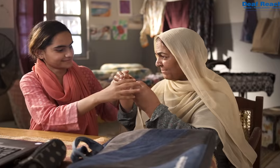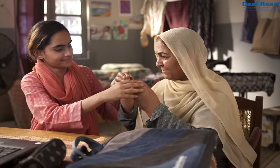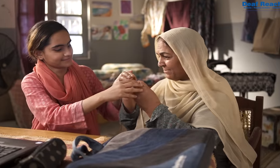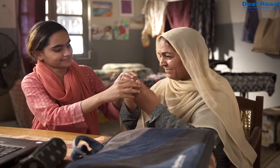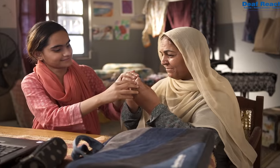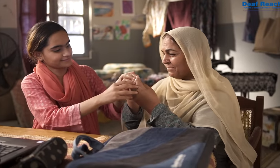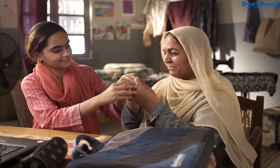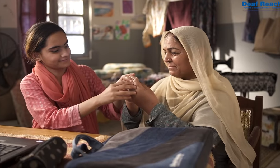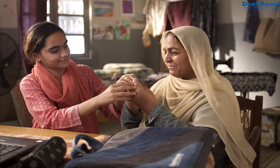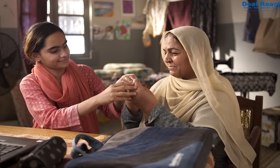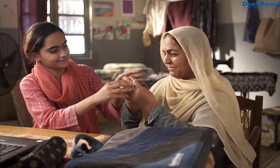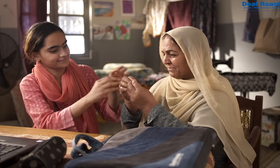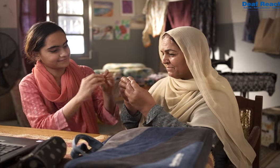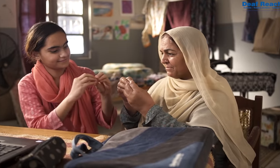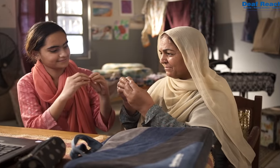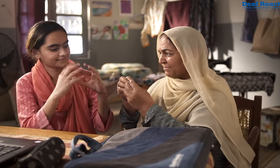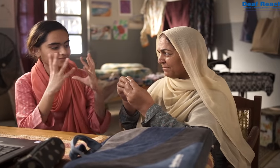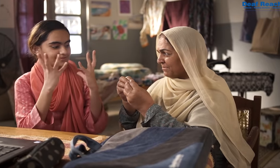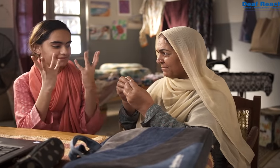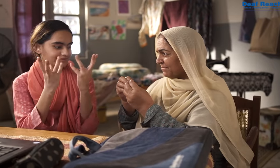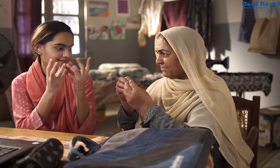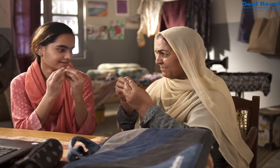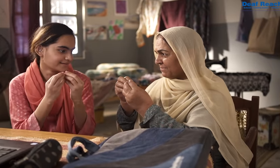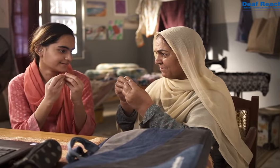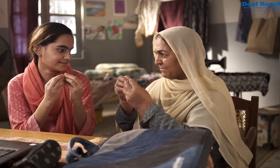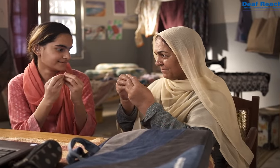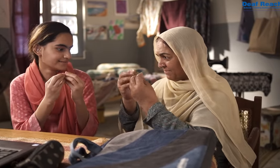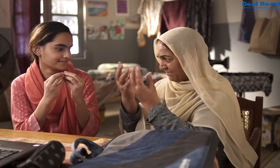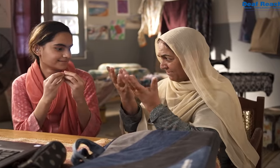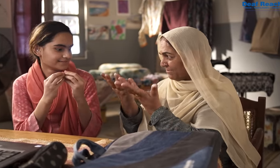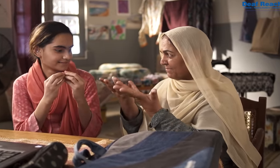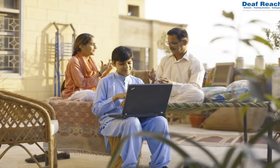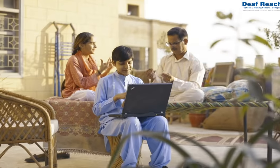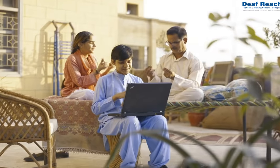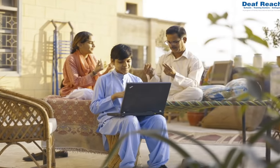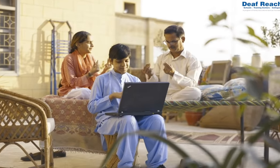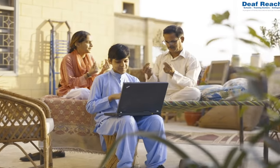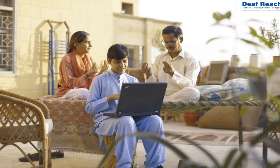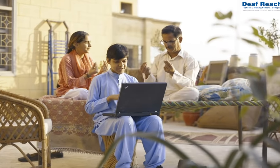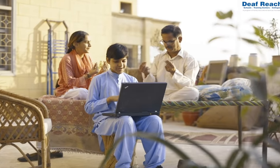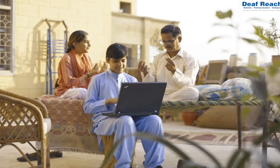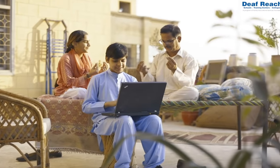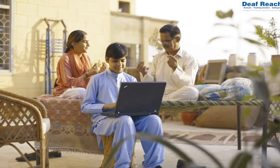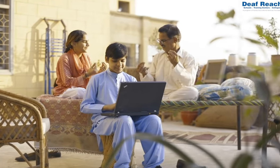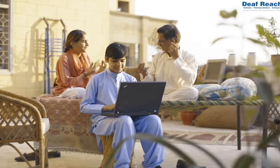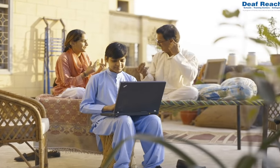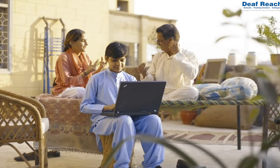आप सब को अपनी हर बात अराम से है समझाता आपकी जकात बने इनका रोशन